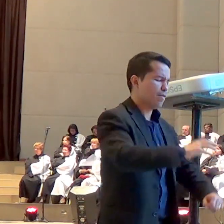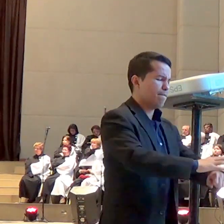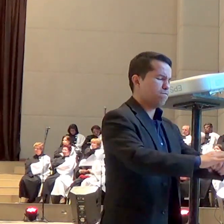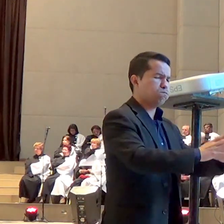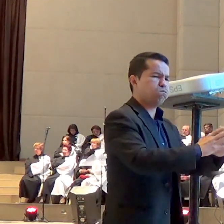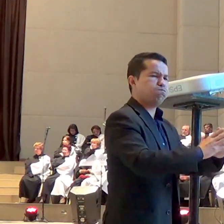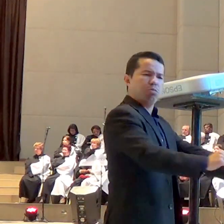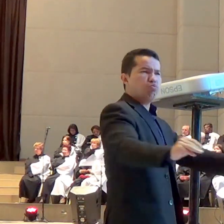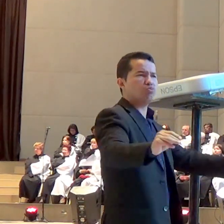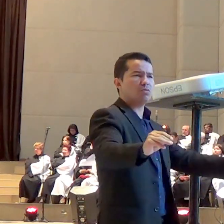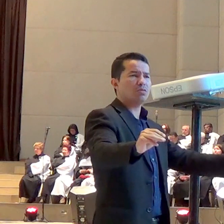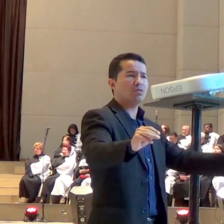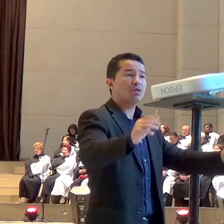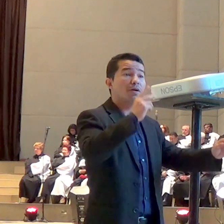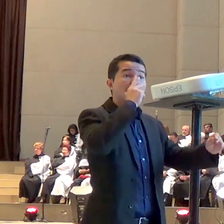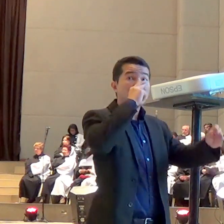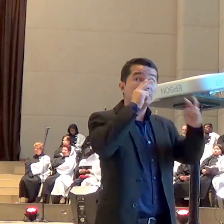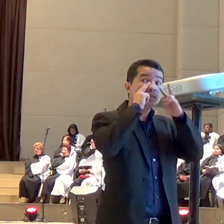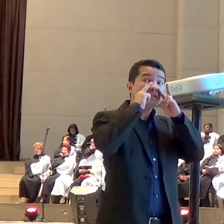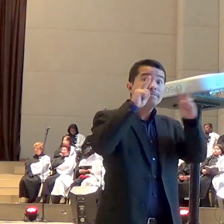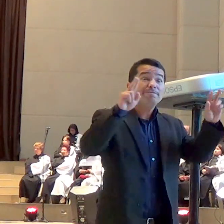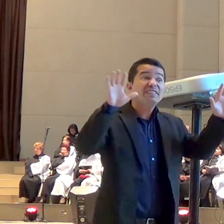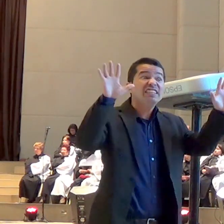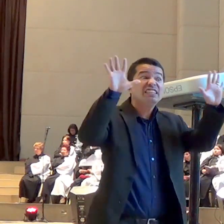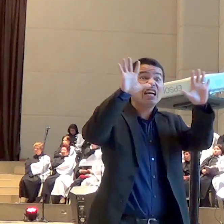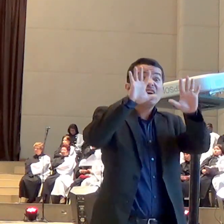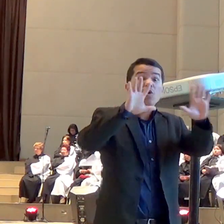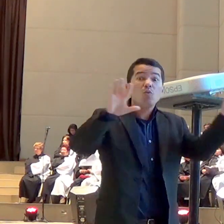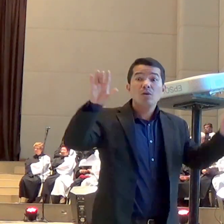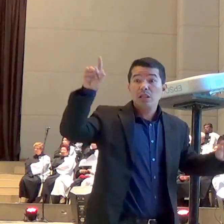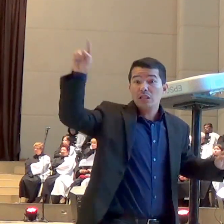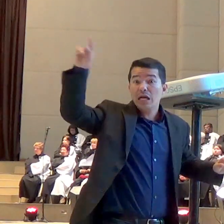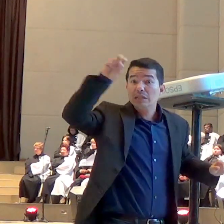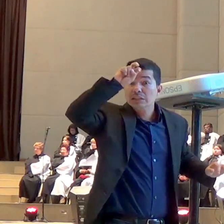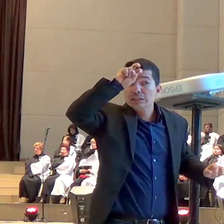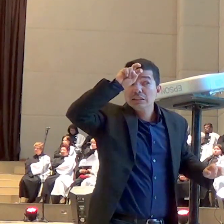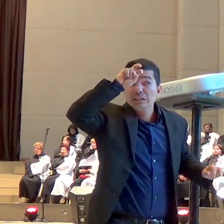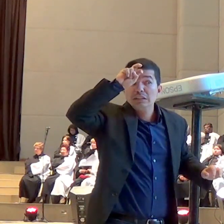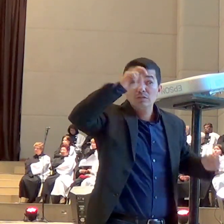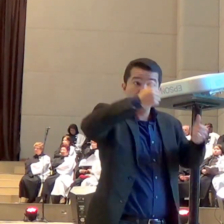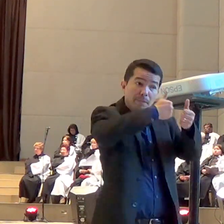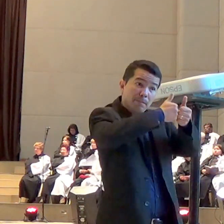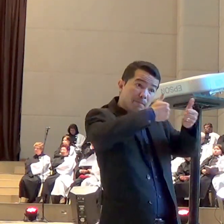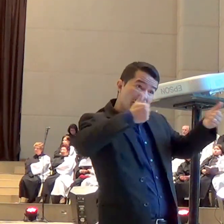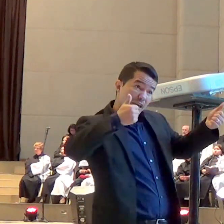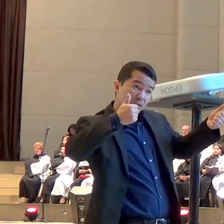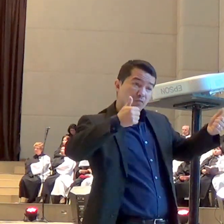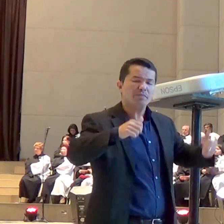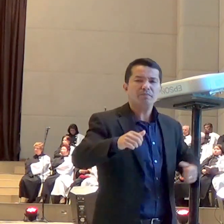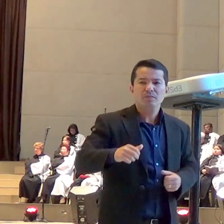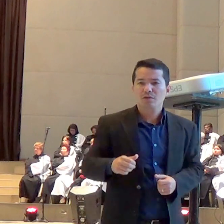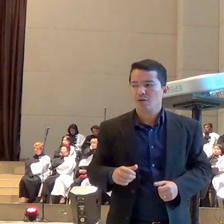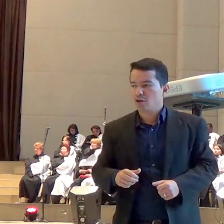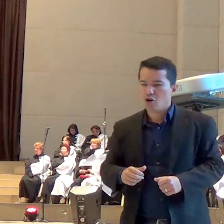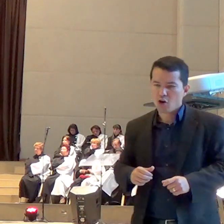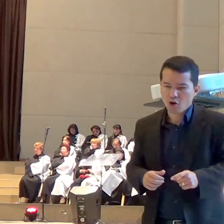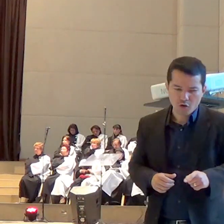ou não, eles viram, todo mundo viu aquilo, não é? E disseram para ele assim, agora vocês vão procurar o